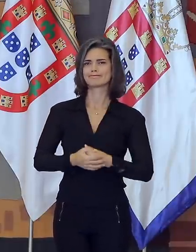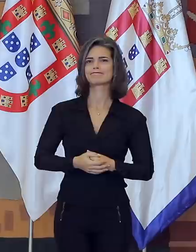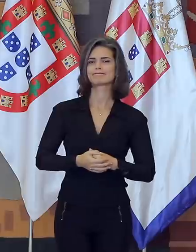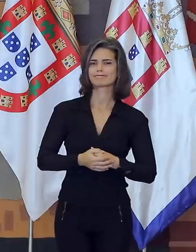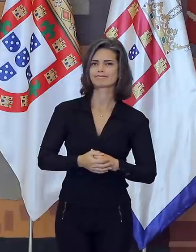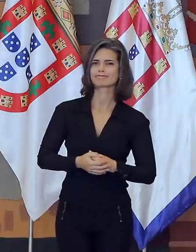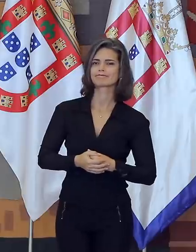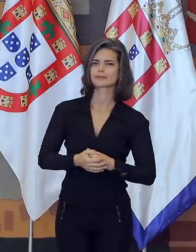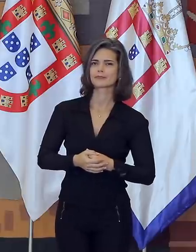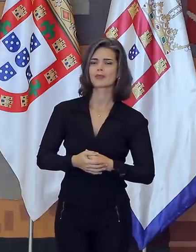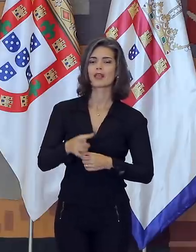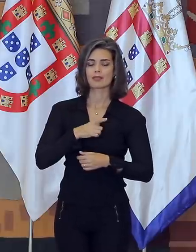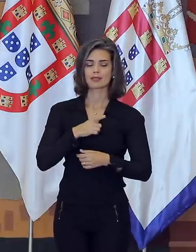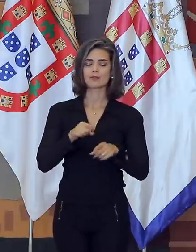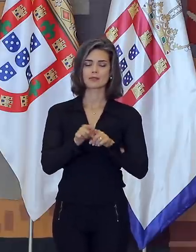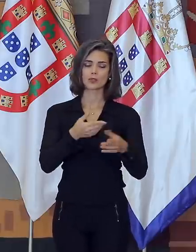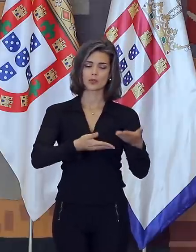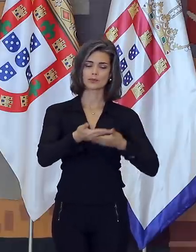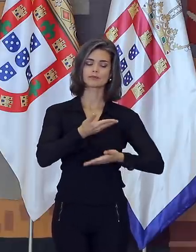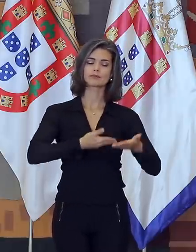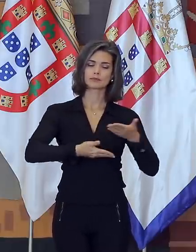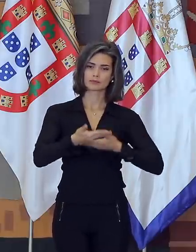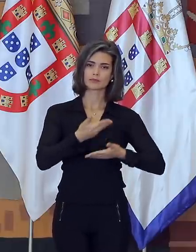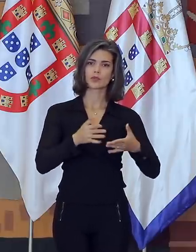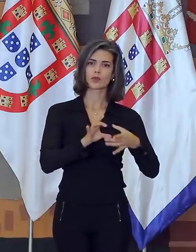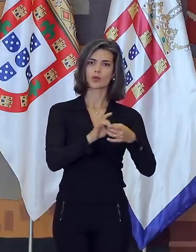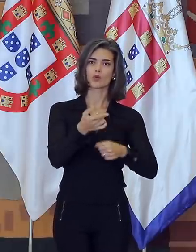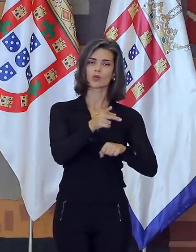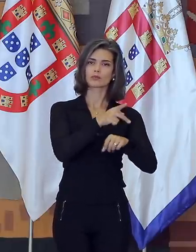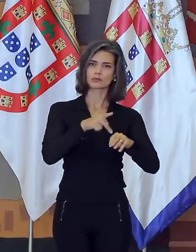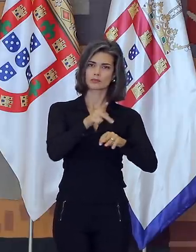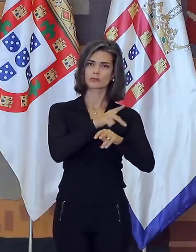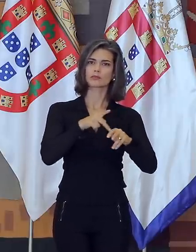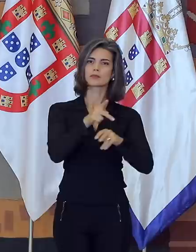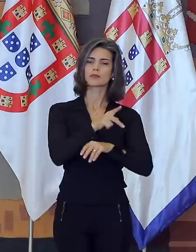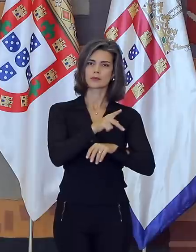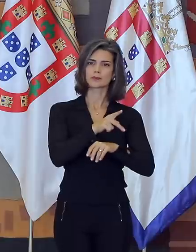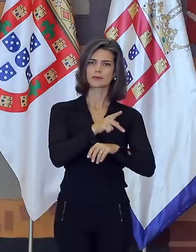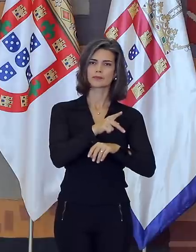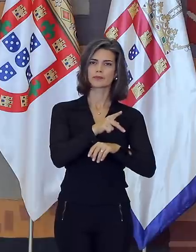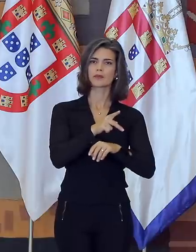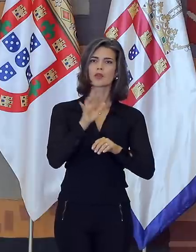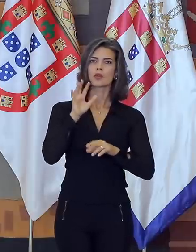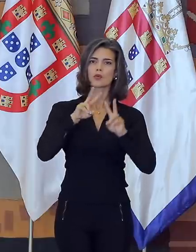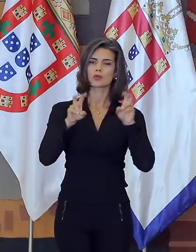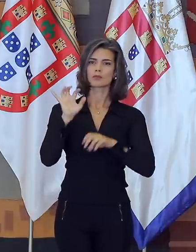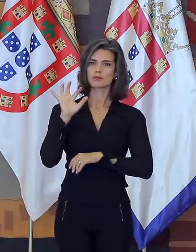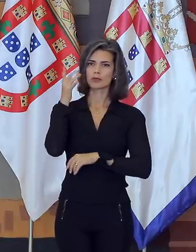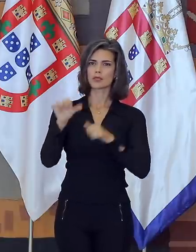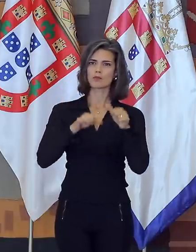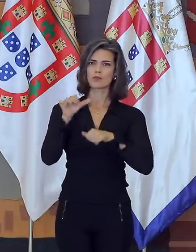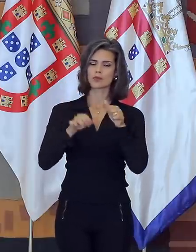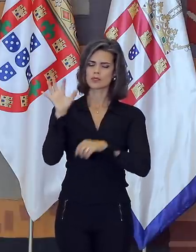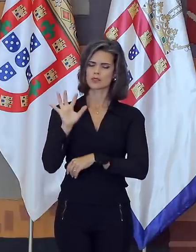Revigoramos ainda uma diplomacia ambiental que contempla engajamento ativo nas deliberações multilaterais sobre meio ambiente e mudanças do